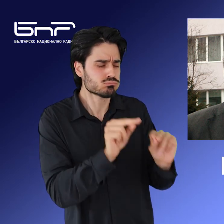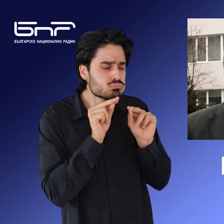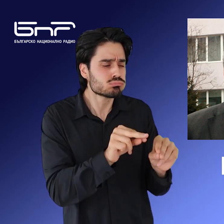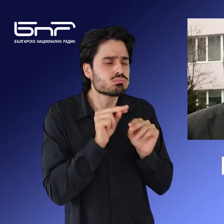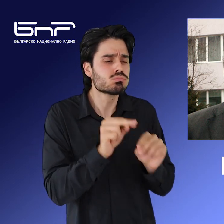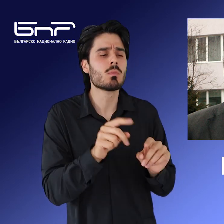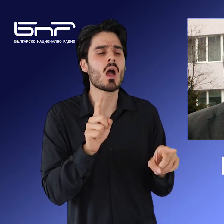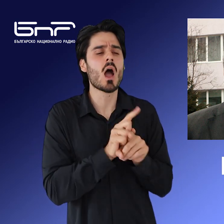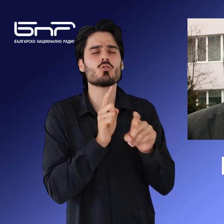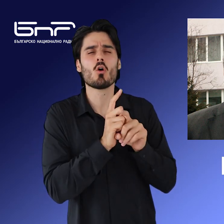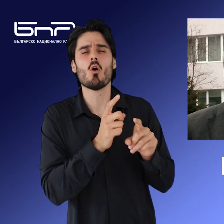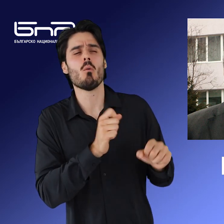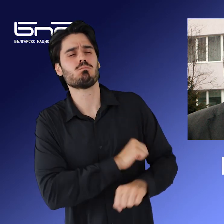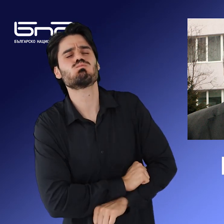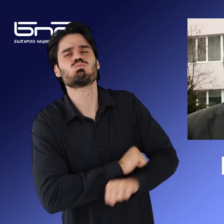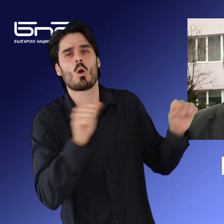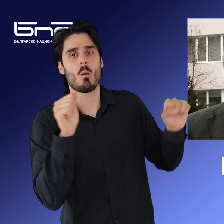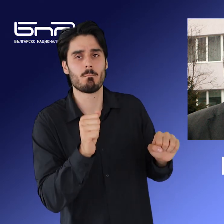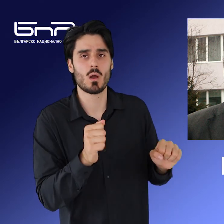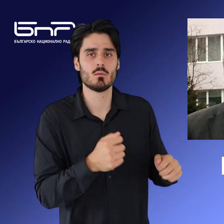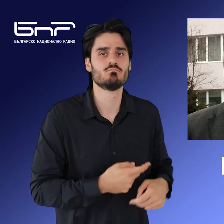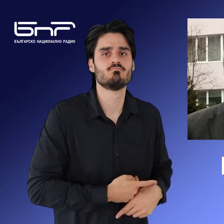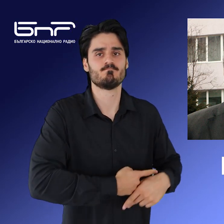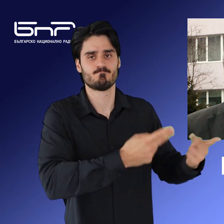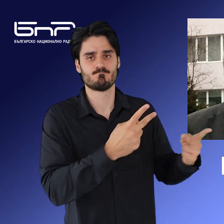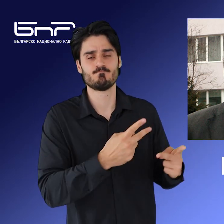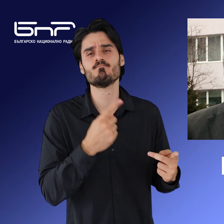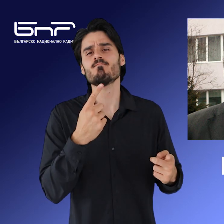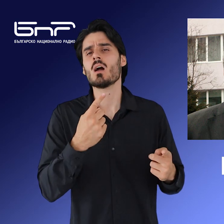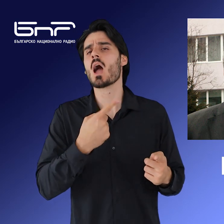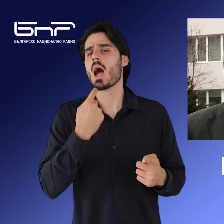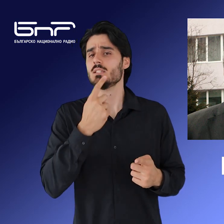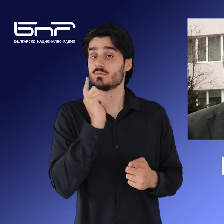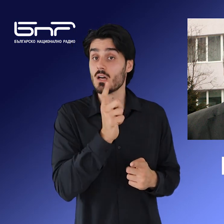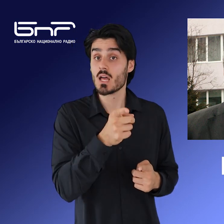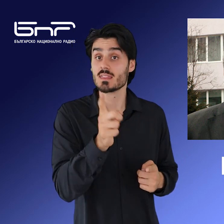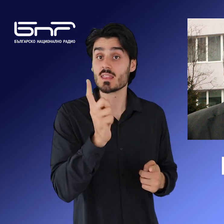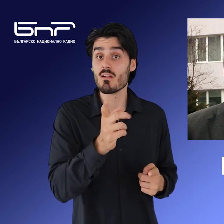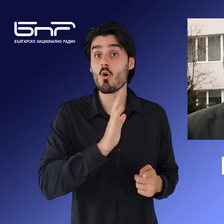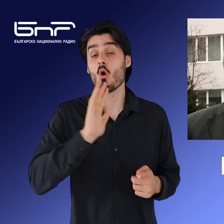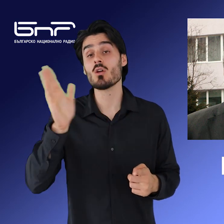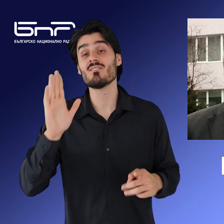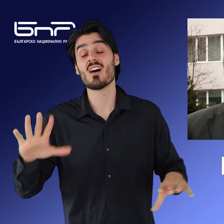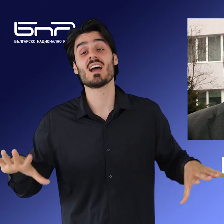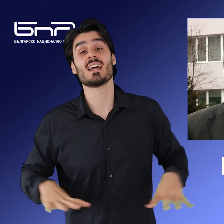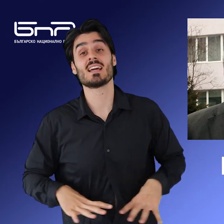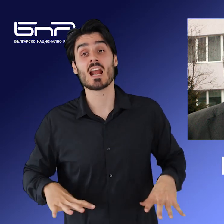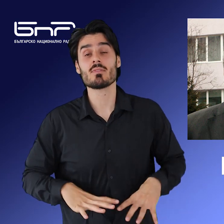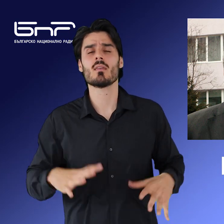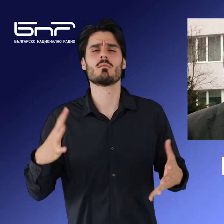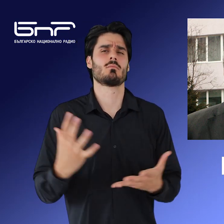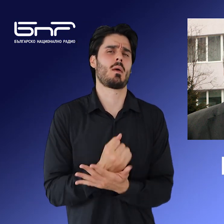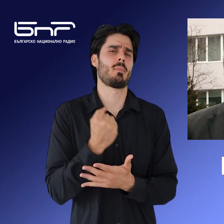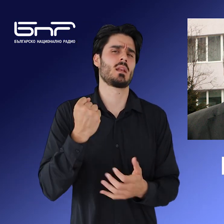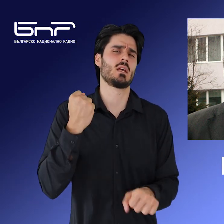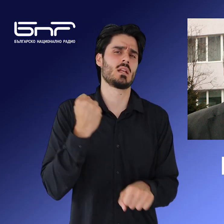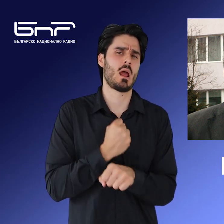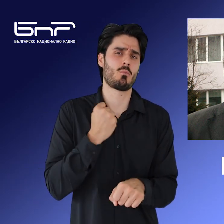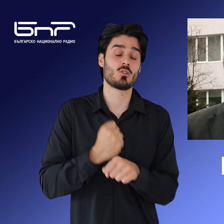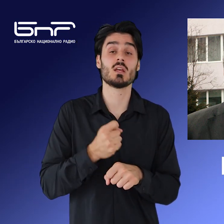-разузнавателна дейност на територията на Украина. Бил инструктиран да отиде в град Синферопол, където си е намерил работа. Задачата му е